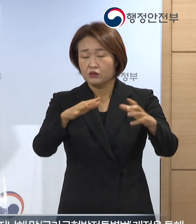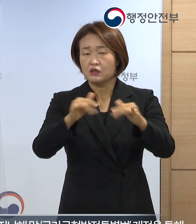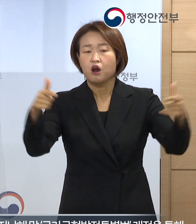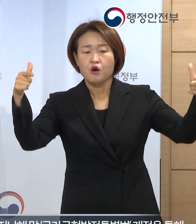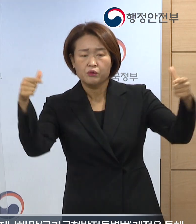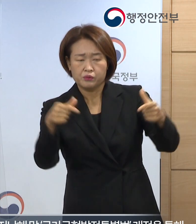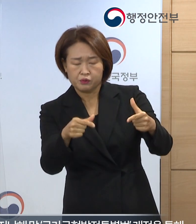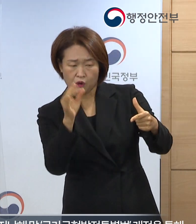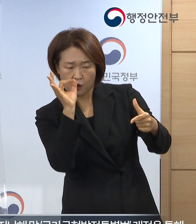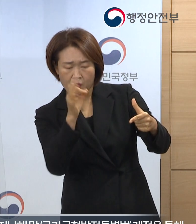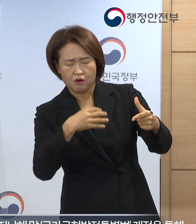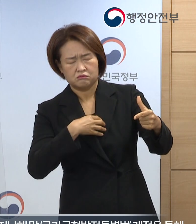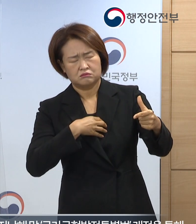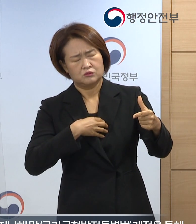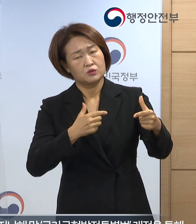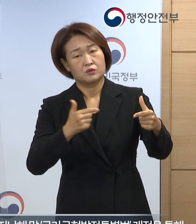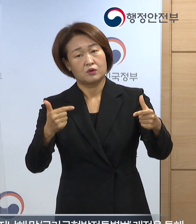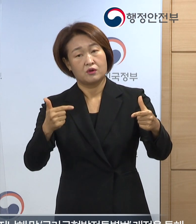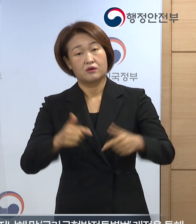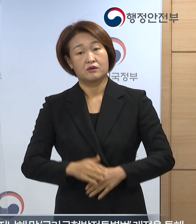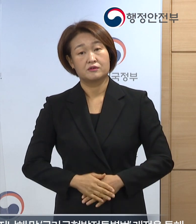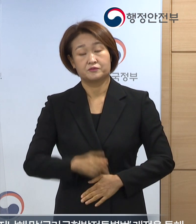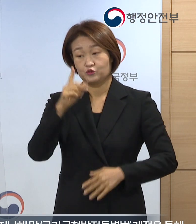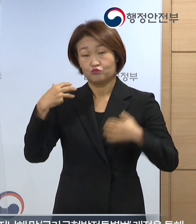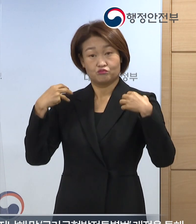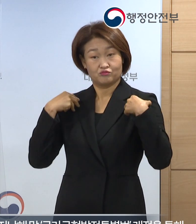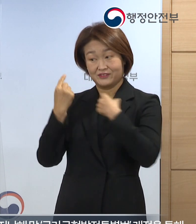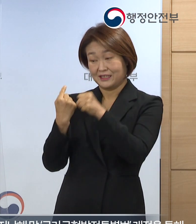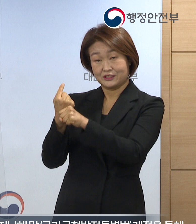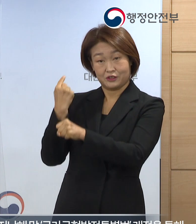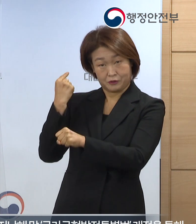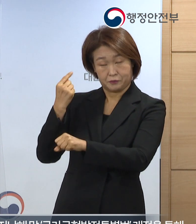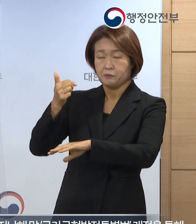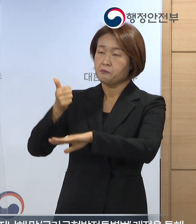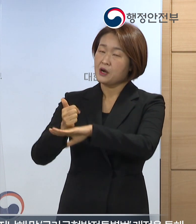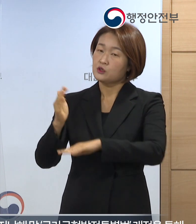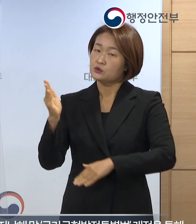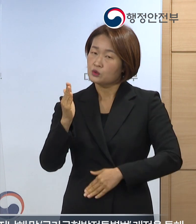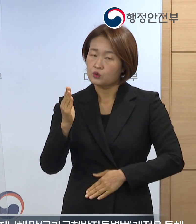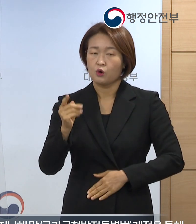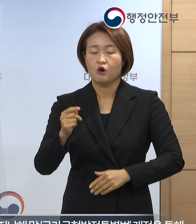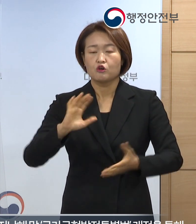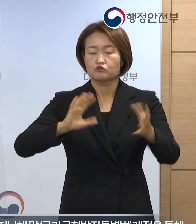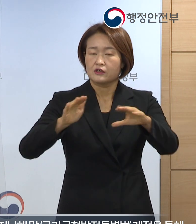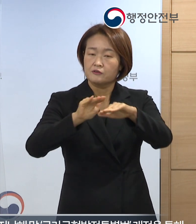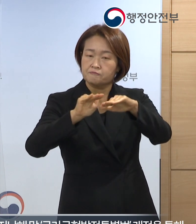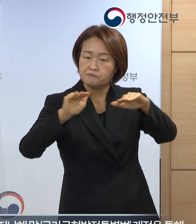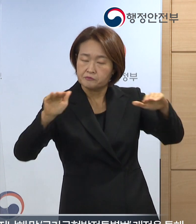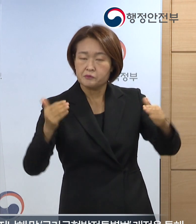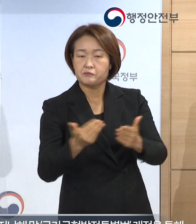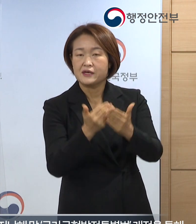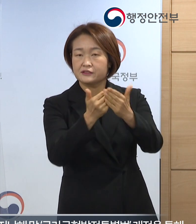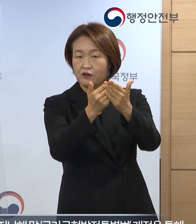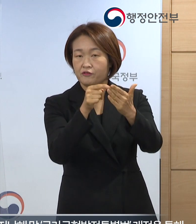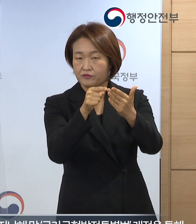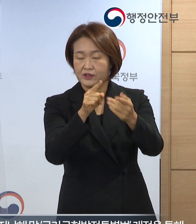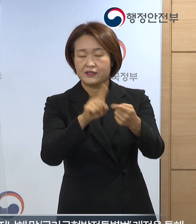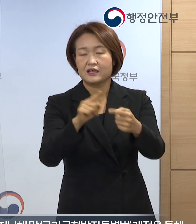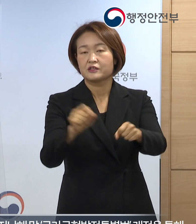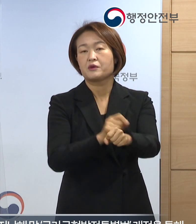우려가 커지고 있는 상황에서 정부는 지난해 말 국가균형발전특별법 개정을 통해